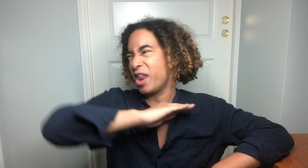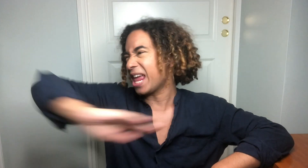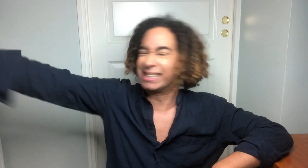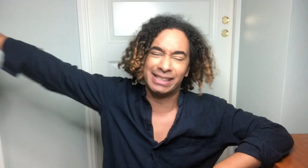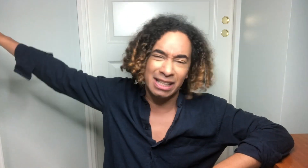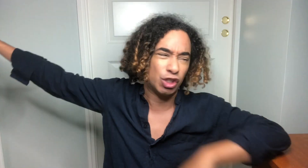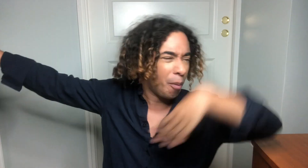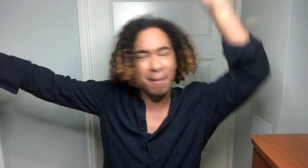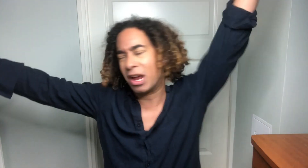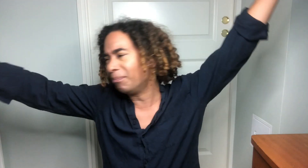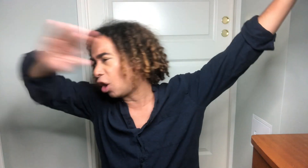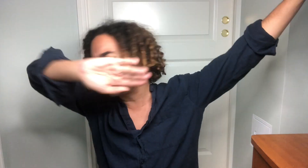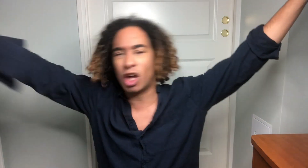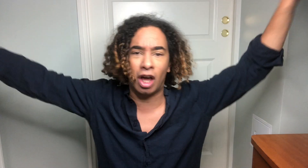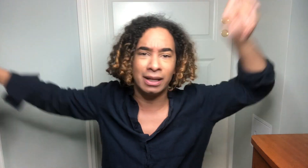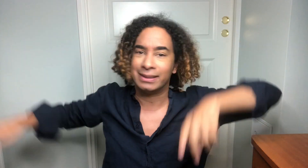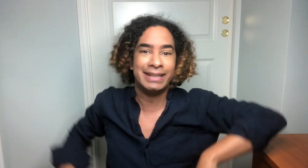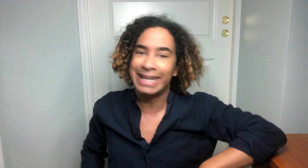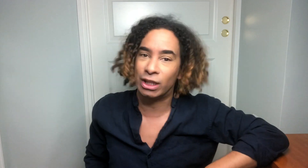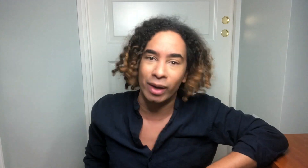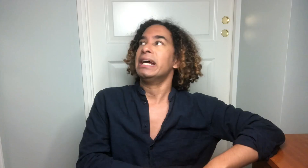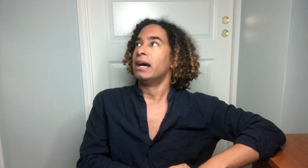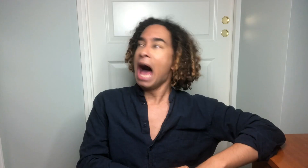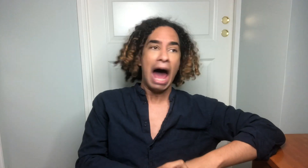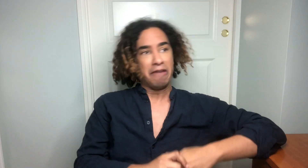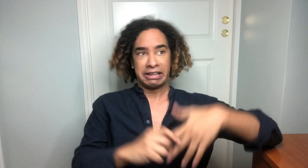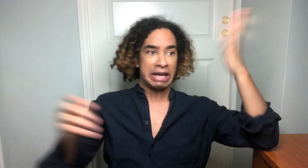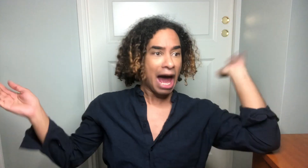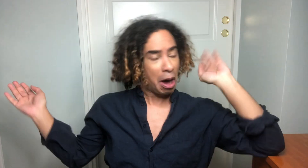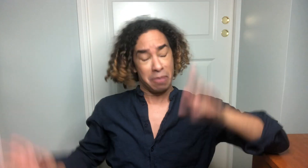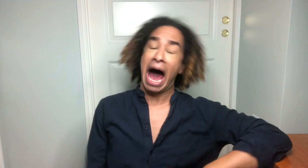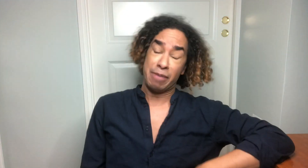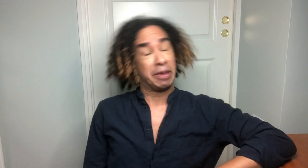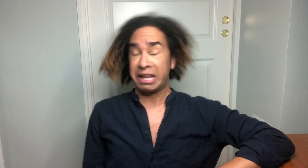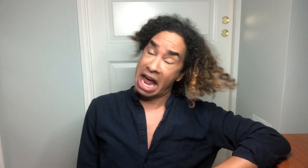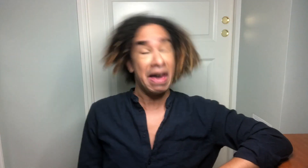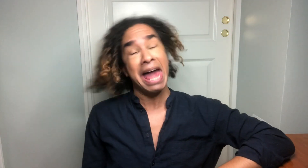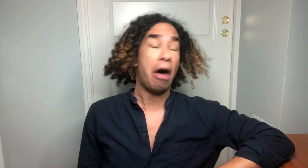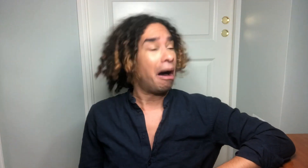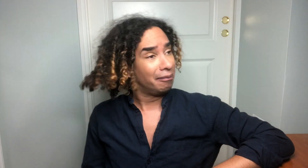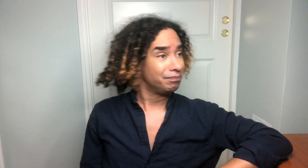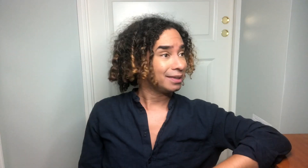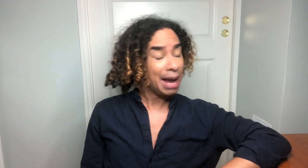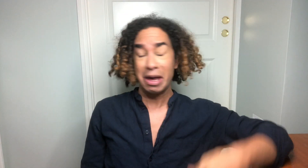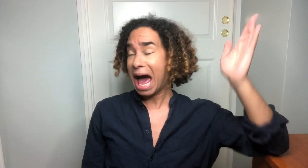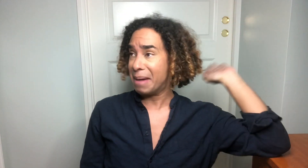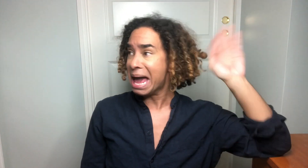resten, dommerann og alt annet, det driter hun i. Jeg vet ikke, jeg er bare med på dette greiene. Jeg bare er med, jeg.